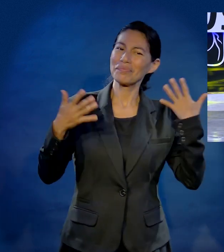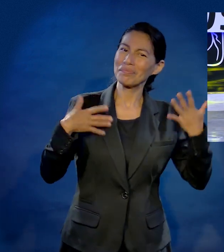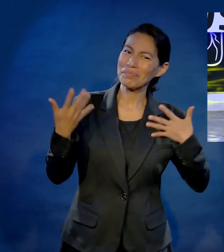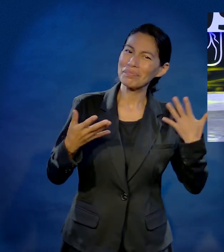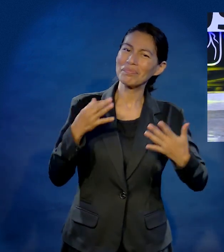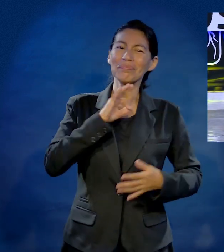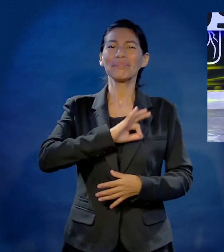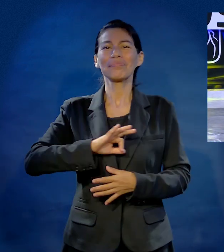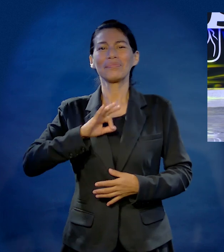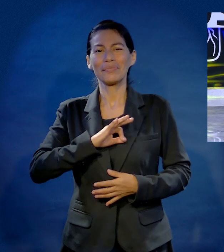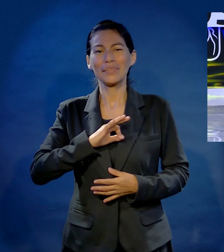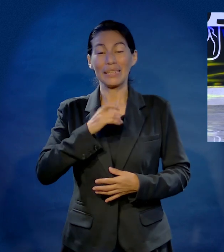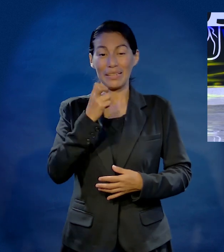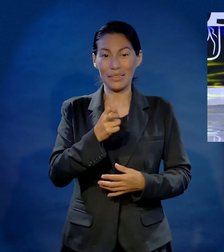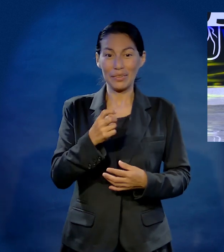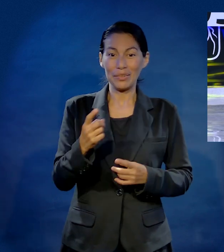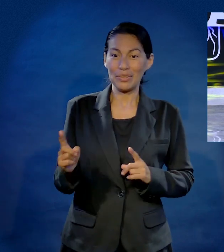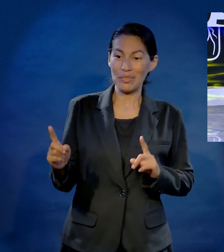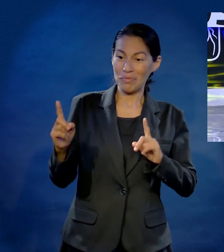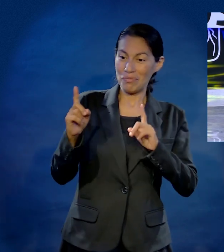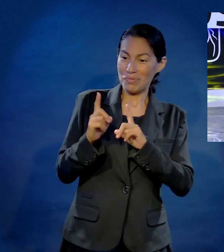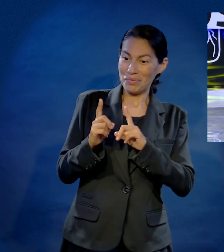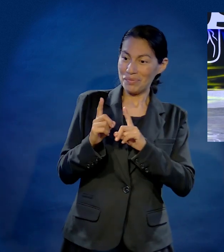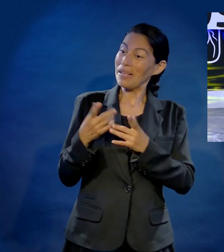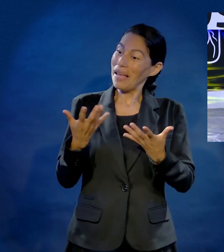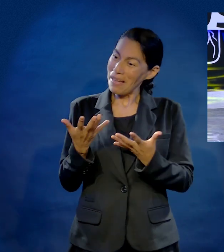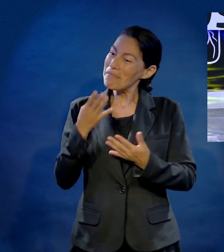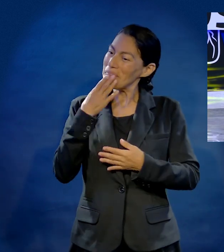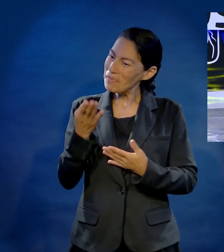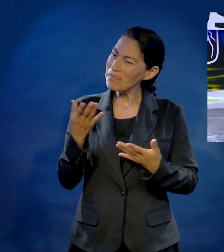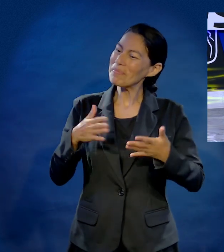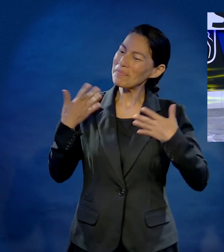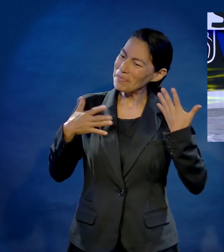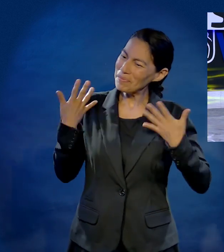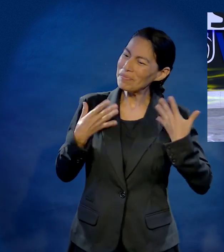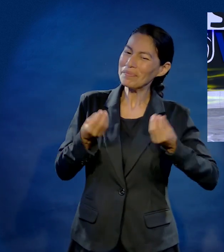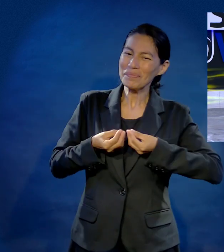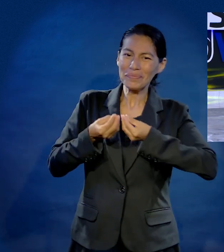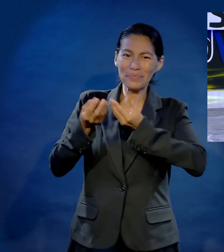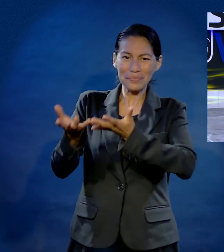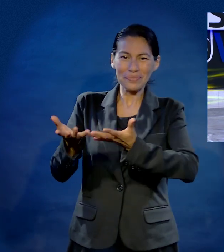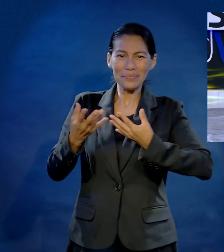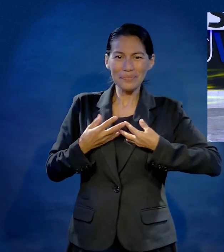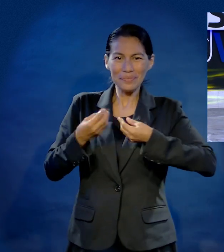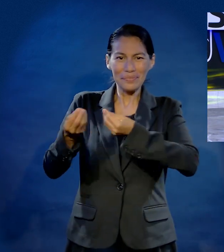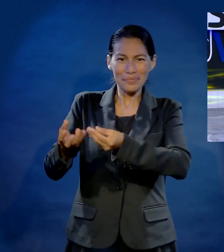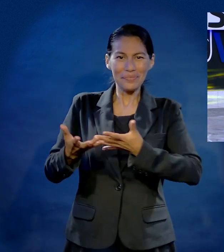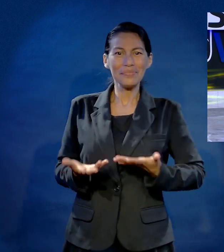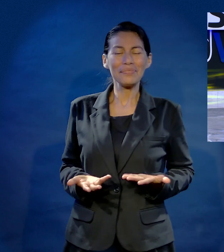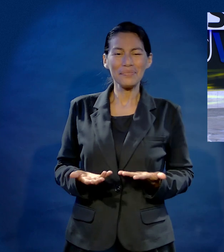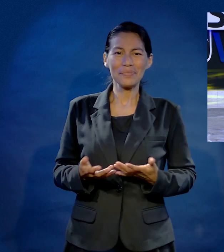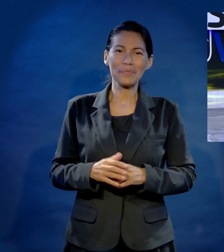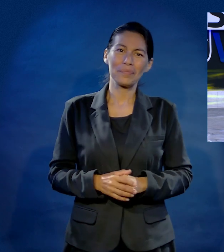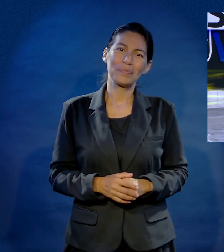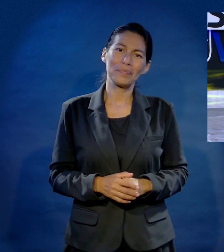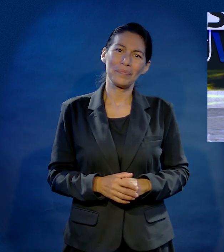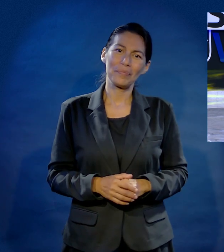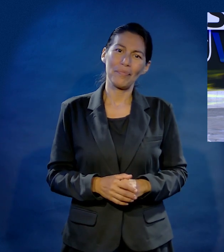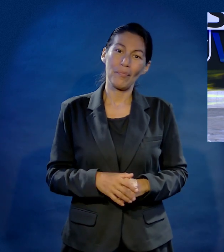y entonces comenzar a compartir desde la perspectiva de dar como vimos anoche. Cuando tú estás más feliz